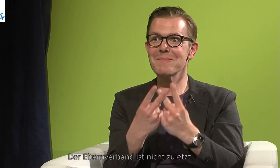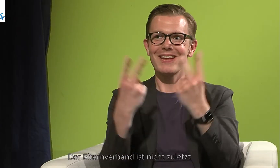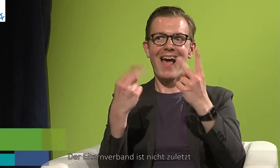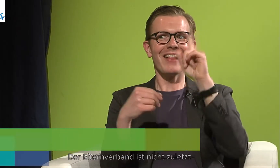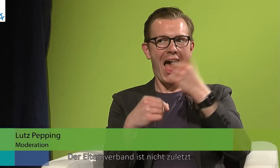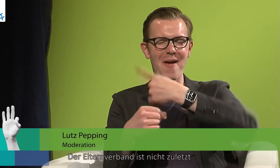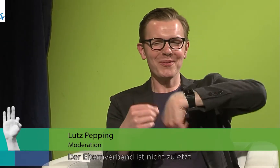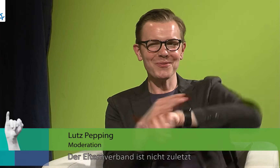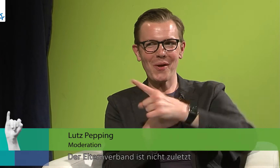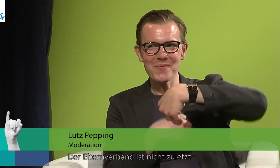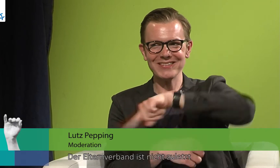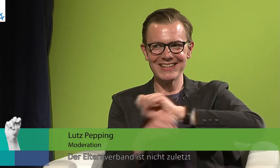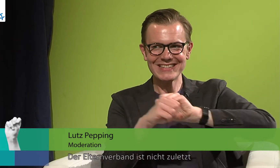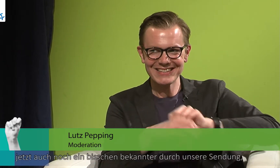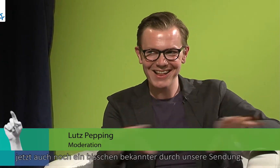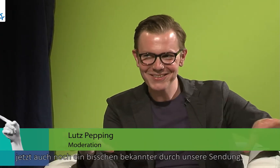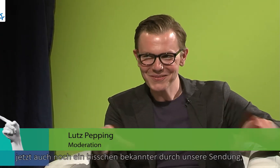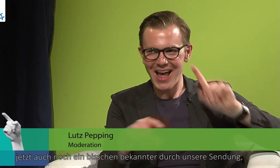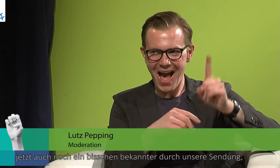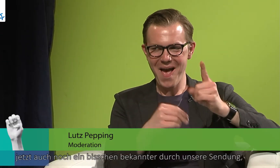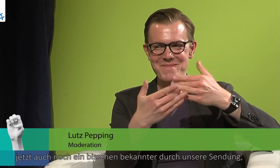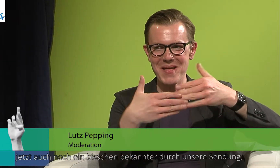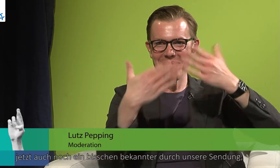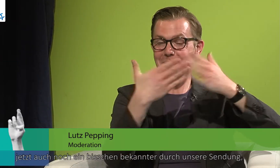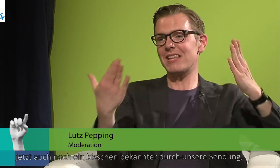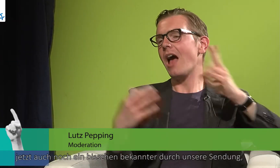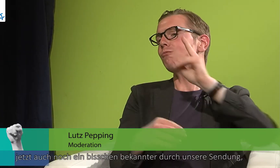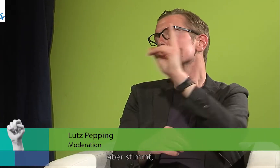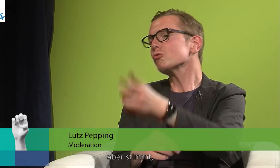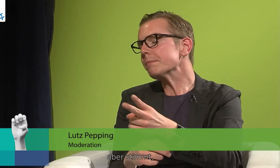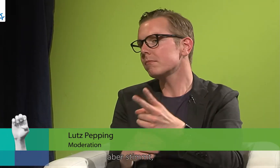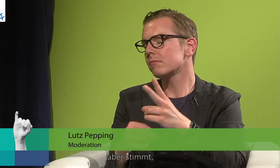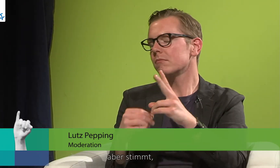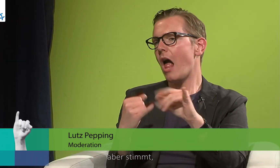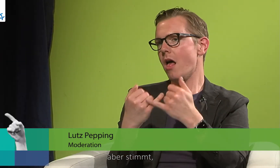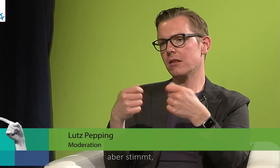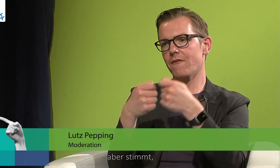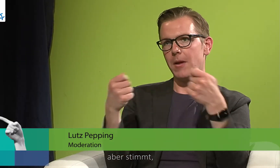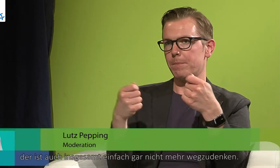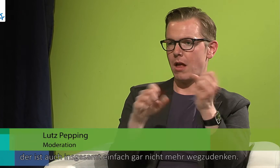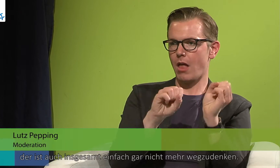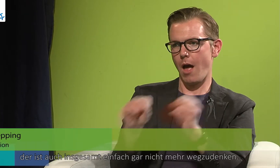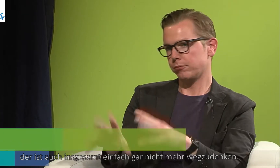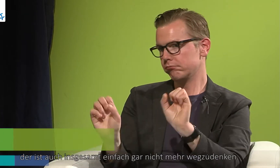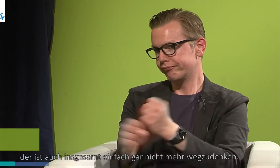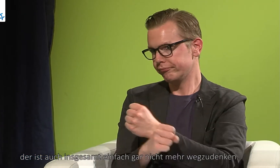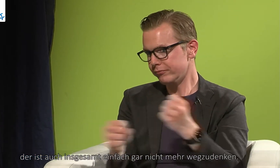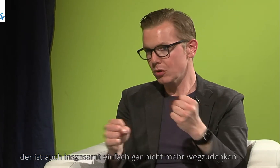Elternverband ist nicht zuletzt jetzt auch noch ein bisschen bekannter durch unsere Sendung. Aber stimmt, der ist auch insgesamt einfach gar nicht mehr